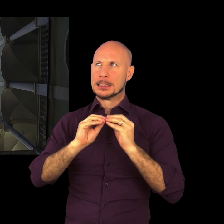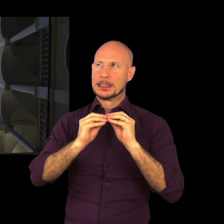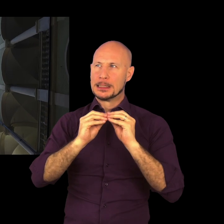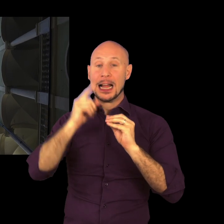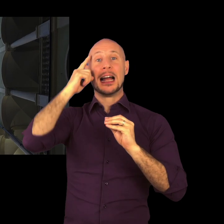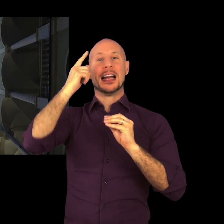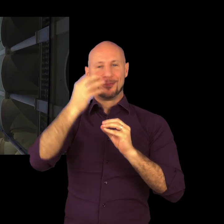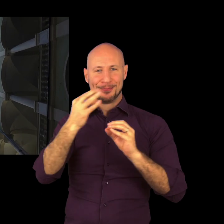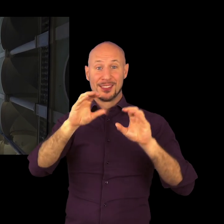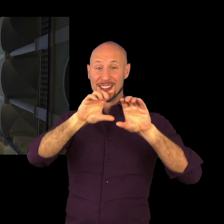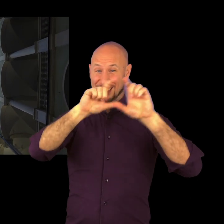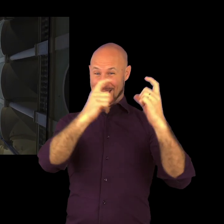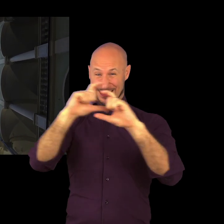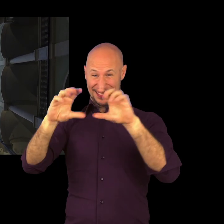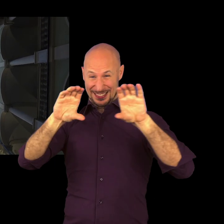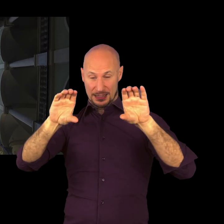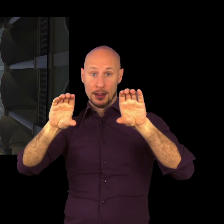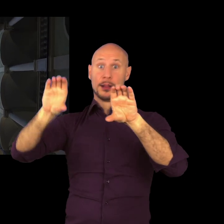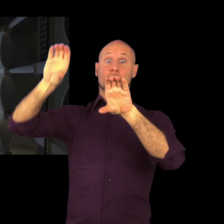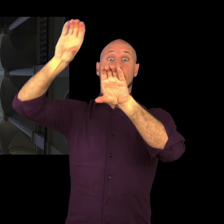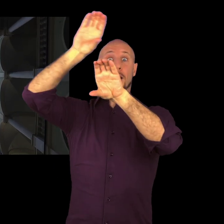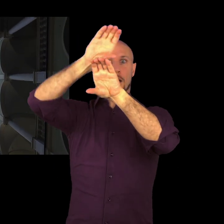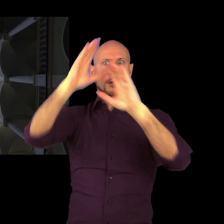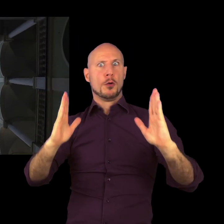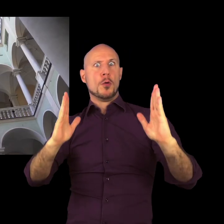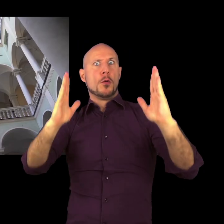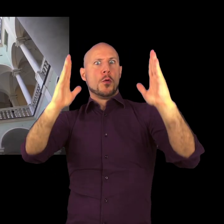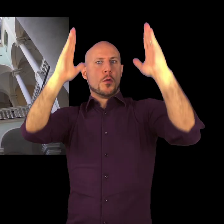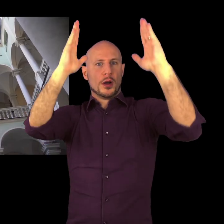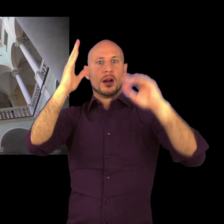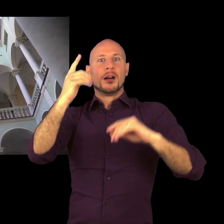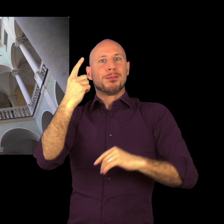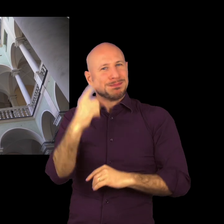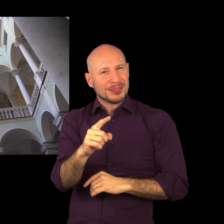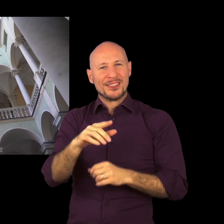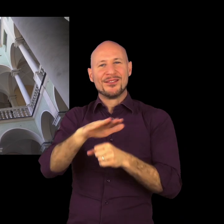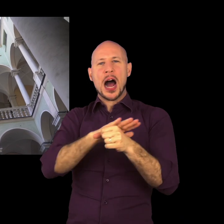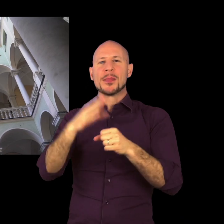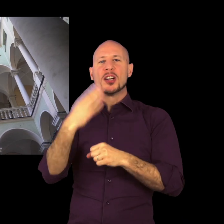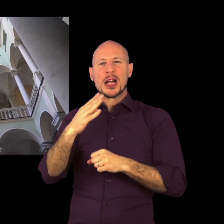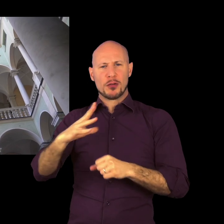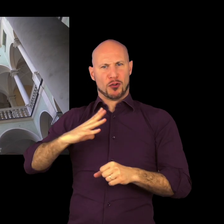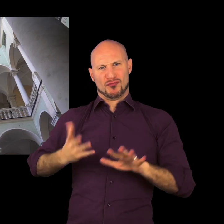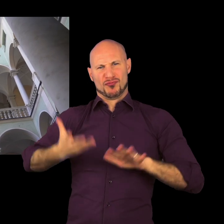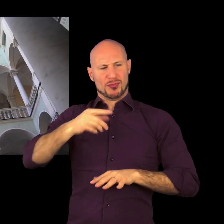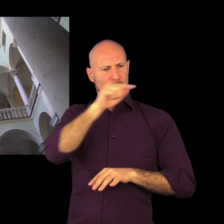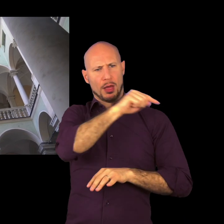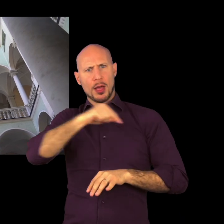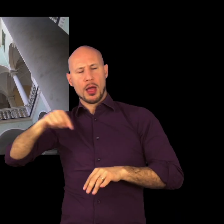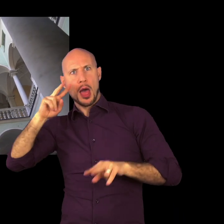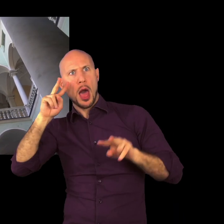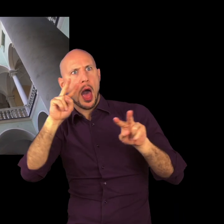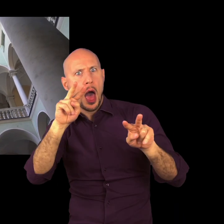quel tempo, ma sovrapposti e pertanto il palazzo si caratterizza per un'eccezionale verticalità della struttura